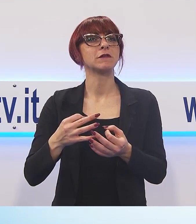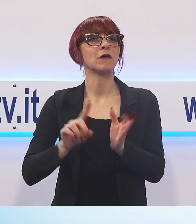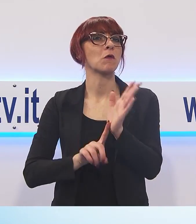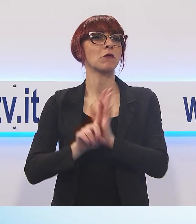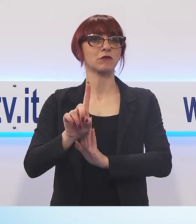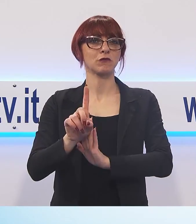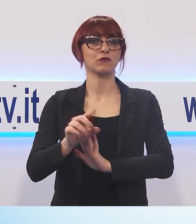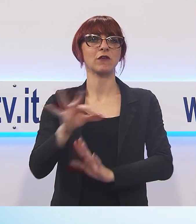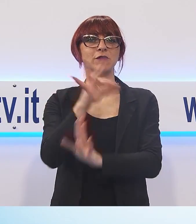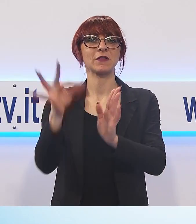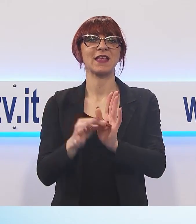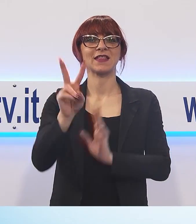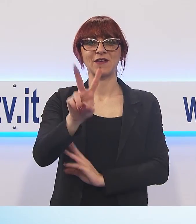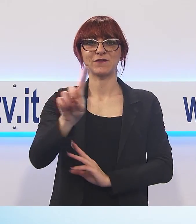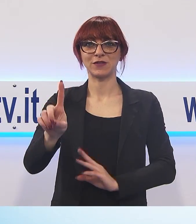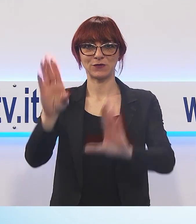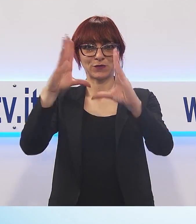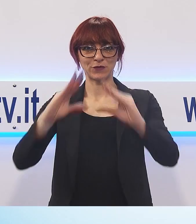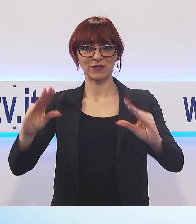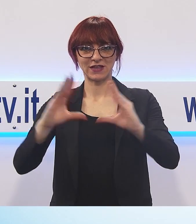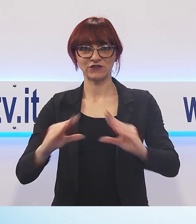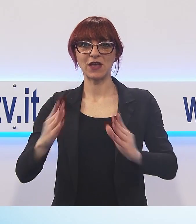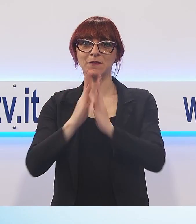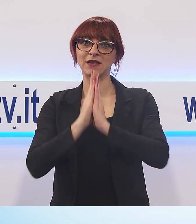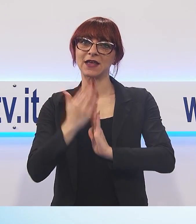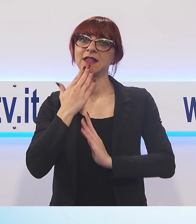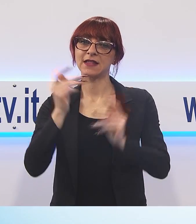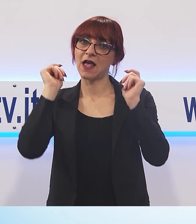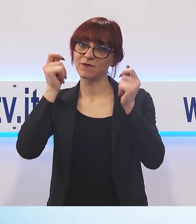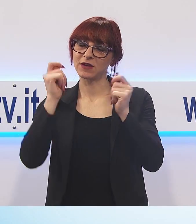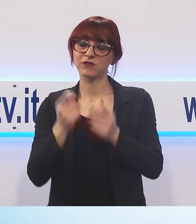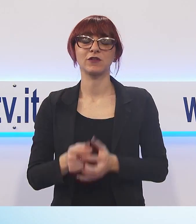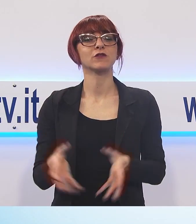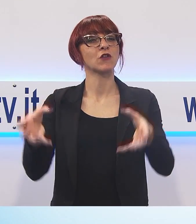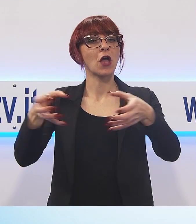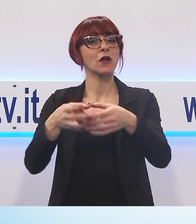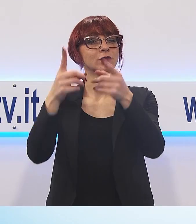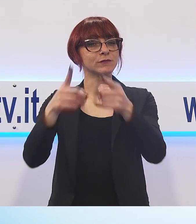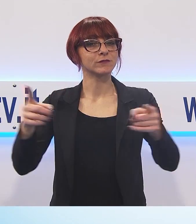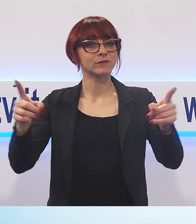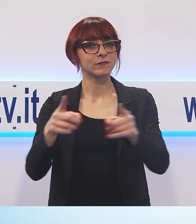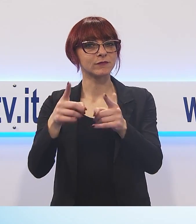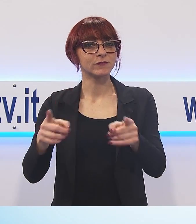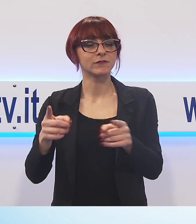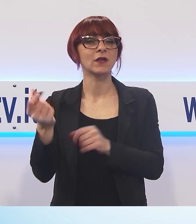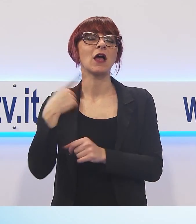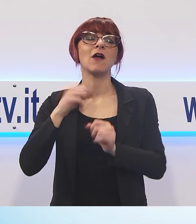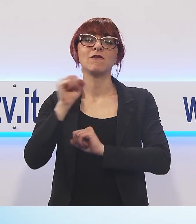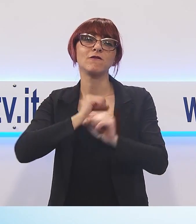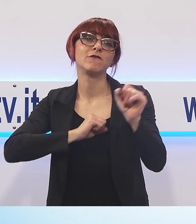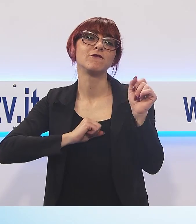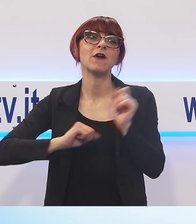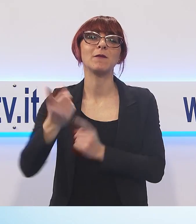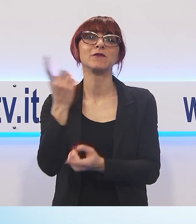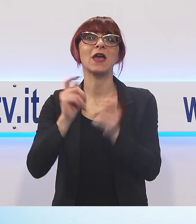21 dicembre in San Francesco, con l'esibizione del gruppo cameristico della famosa orchestra, fondata a Padova nel 59